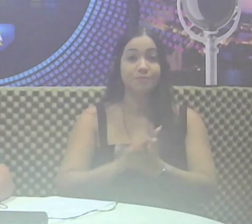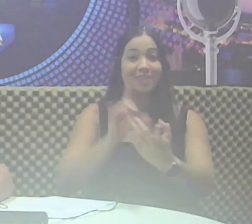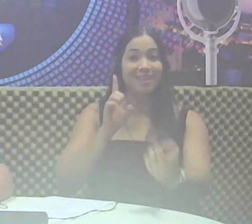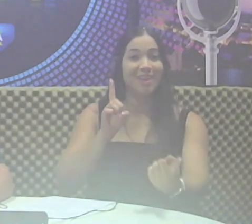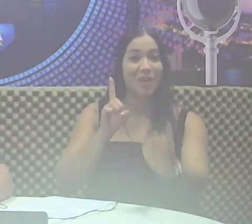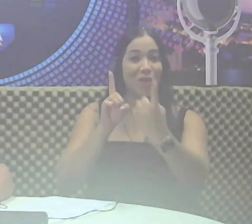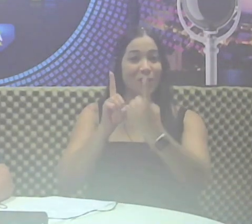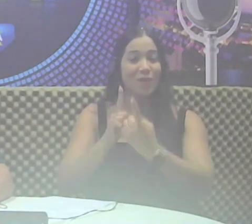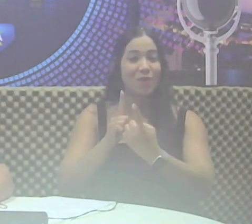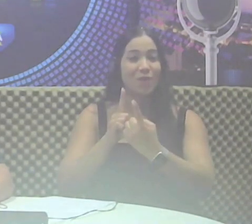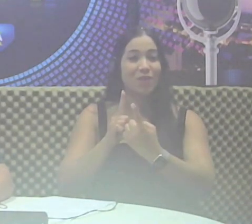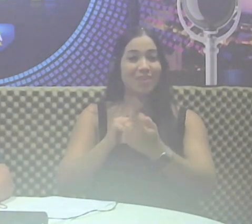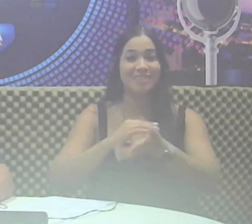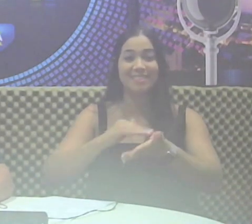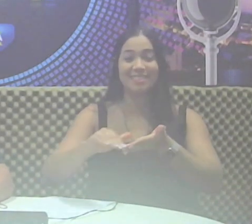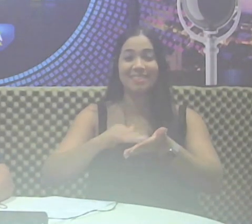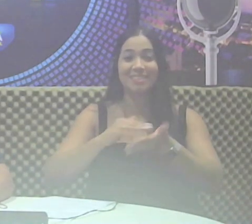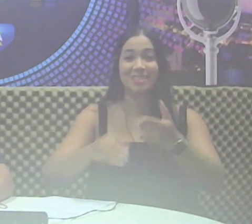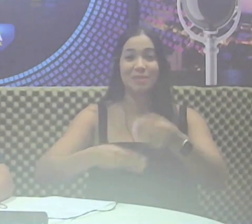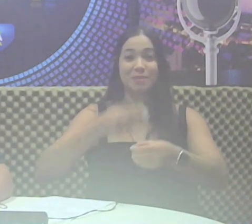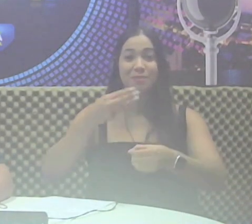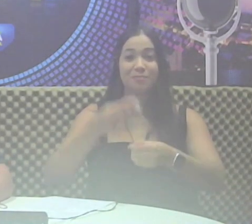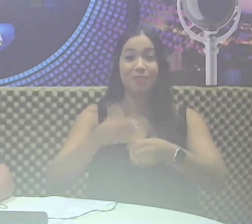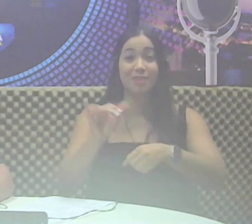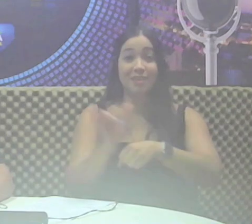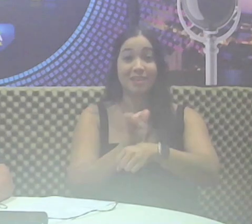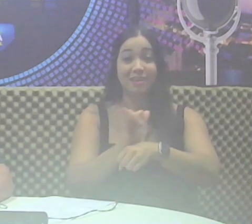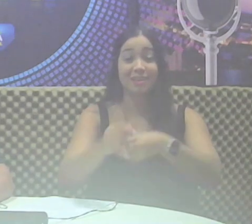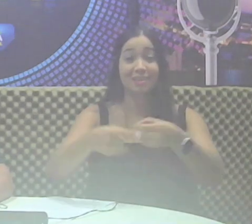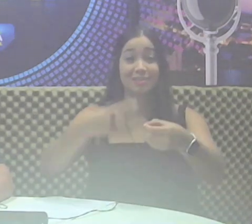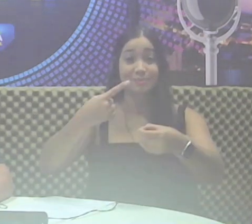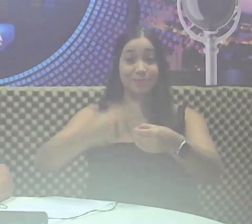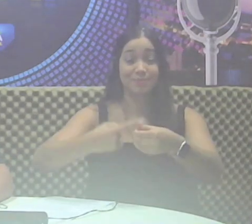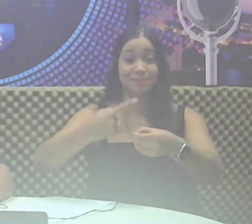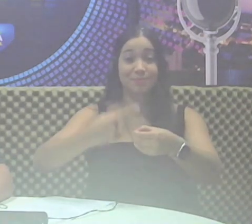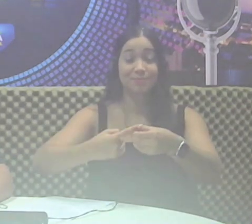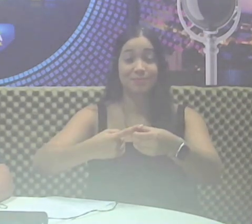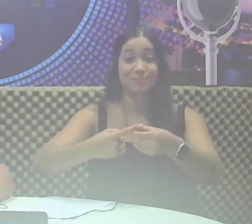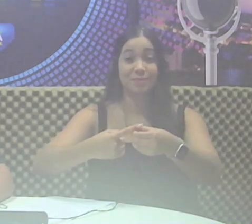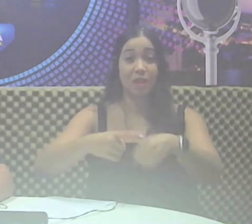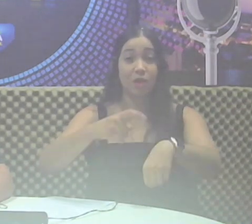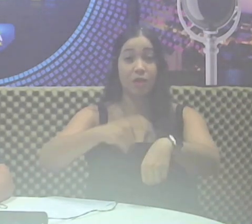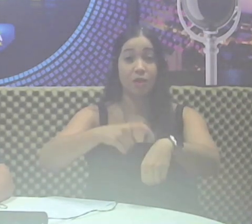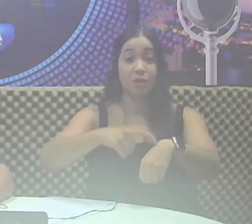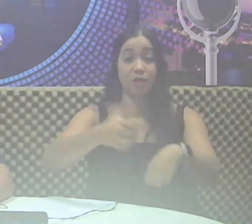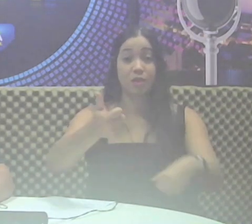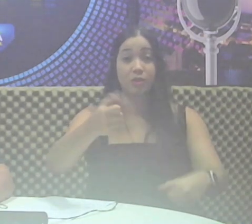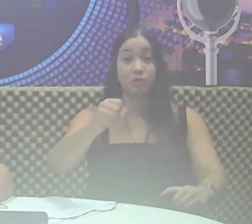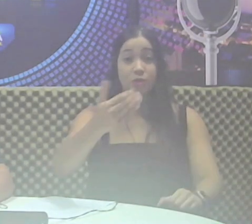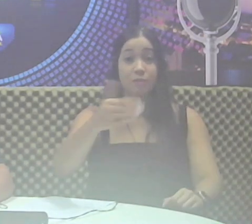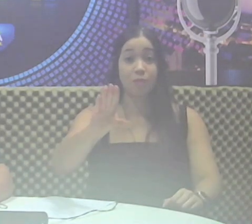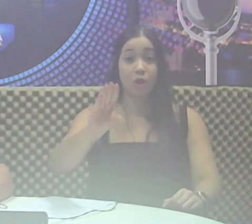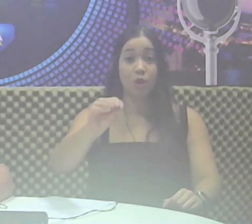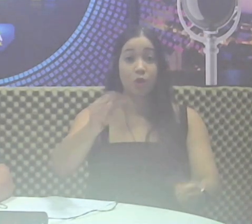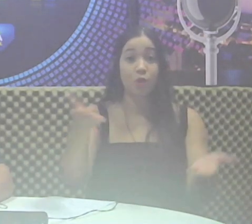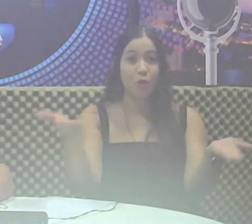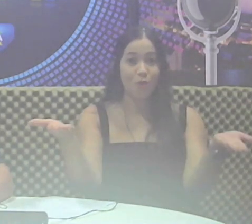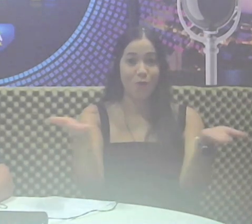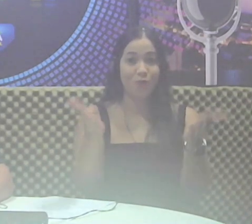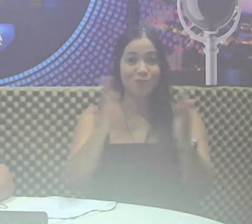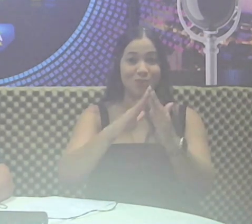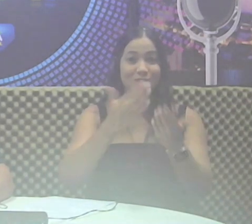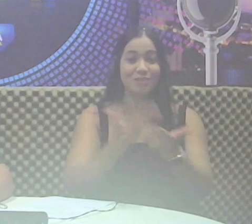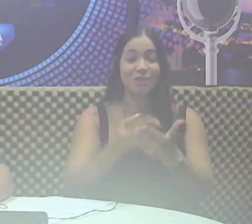organizado por meio da Secretaria Municipal de Planejamento Urbano, será às seis e meia da noite de hoje, na Escola